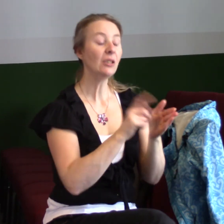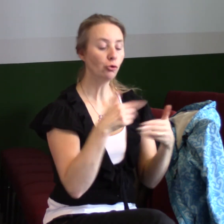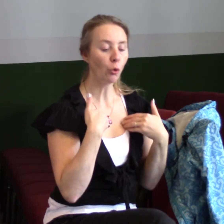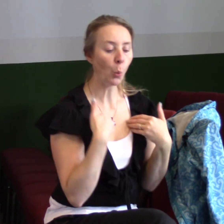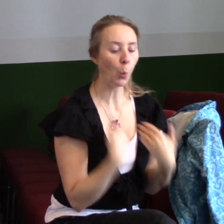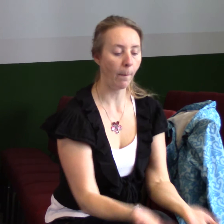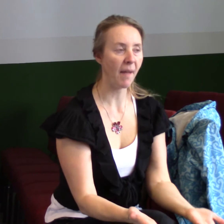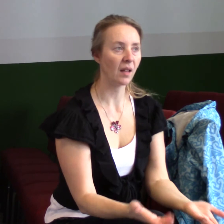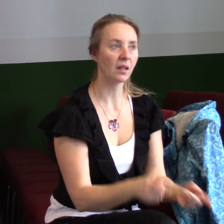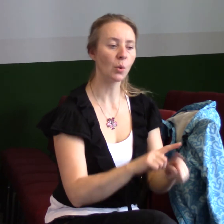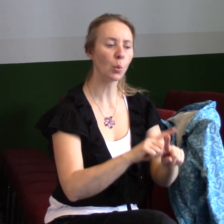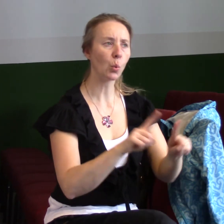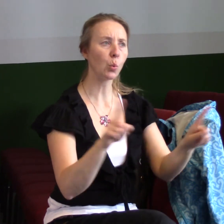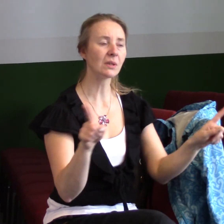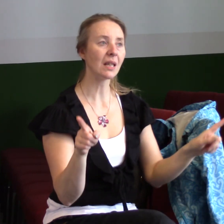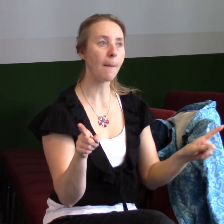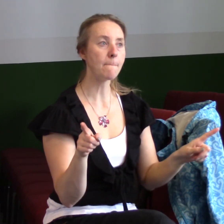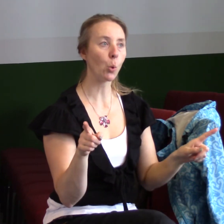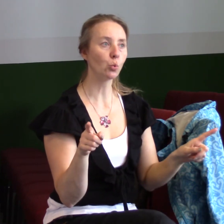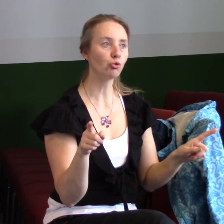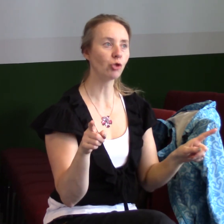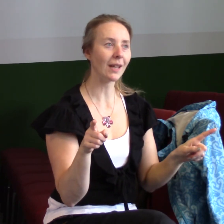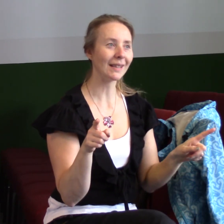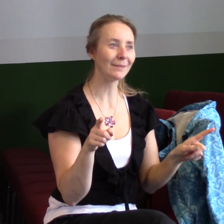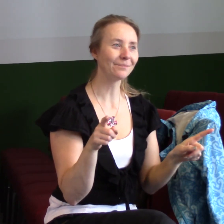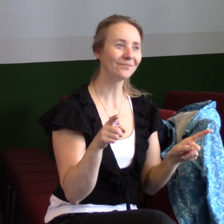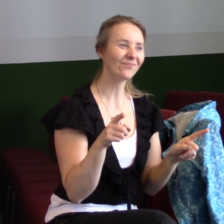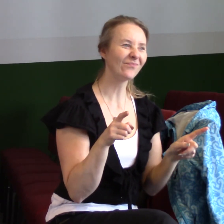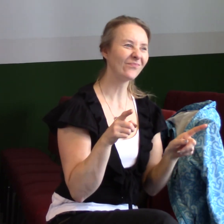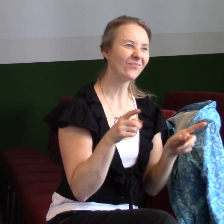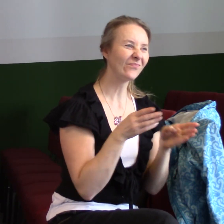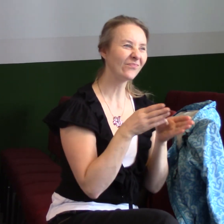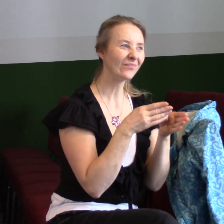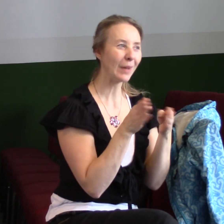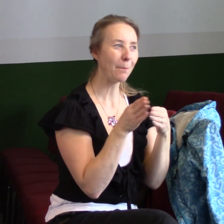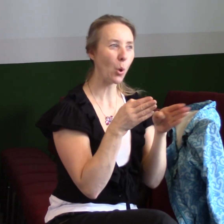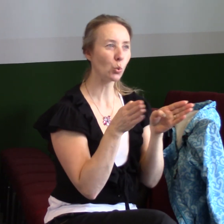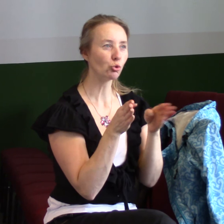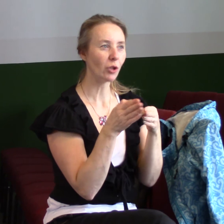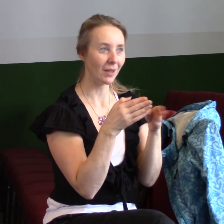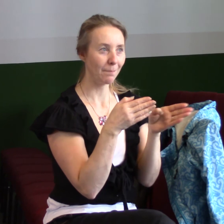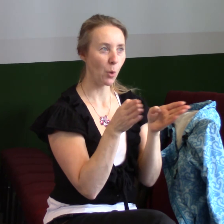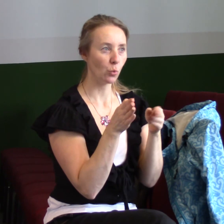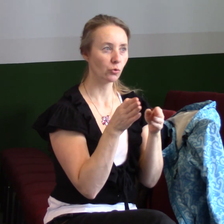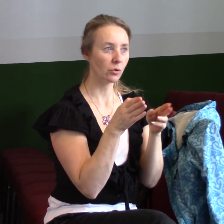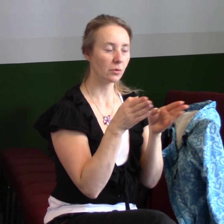rozličných pokušení nebo zkoušek. Víte, že zkoušení vaší víry působí vytrvalost. A